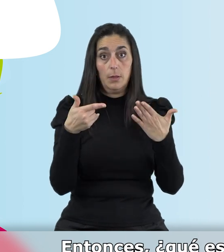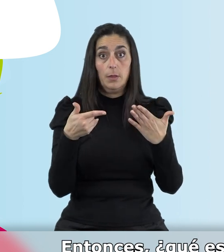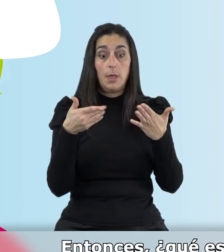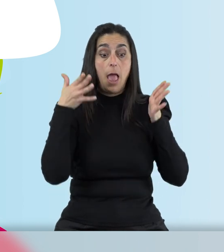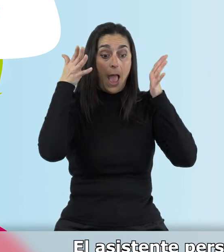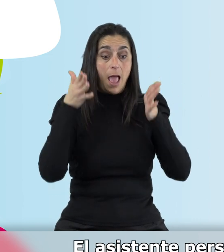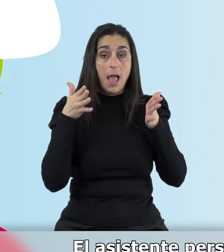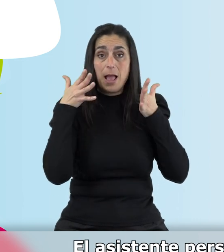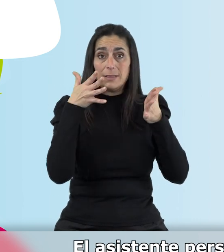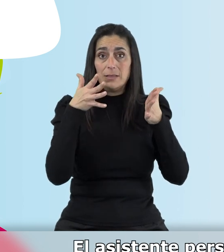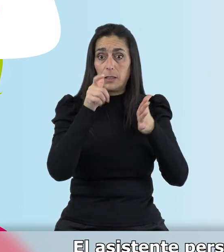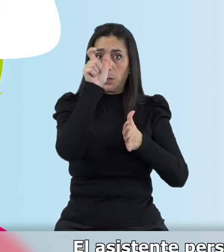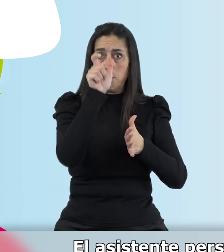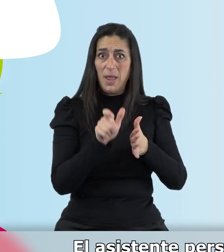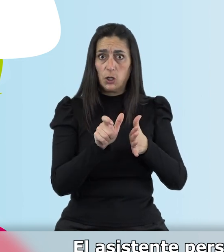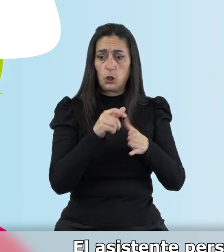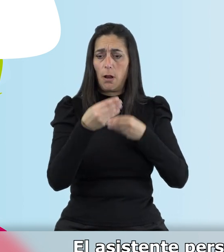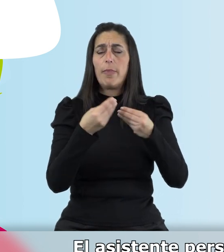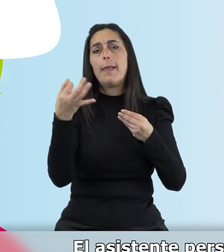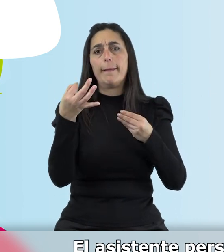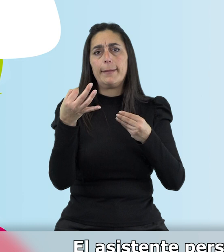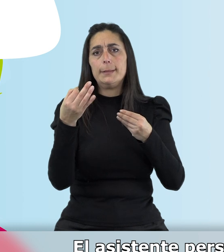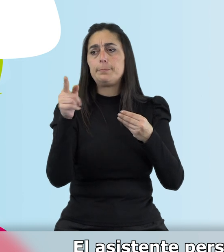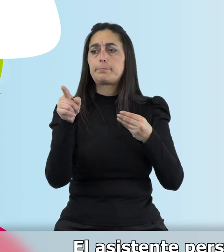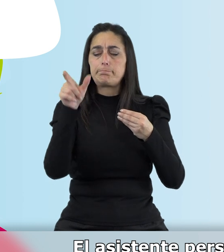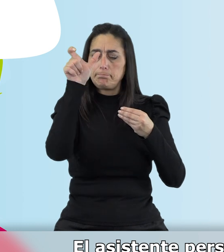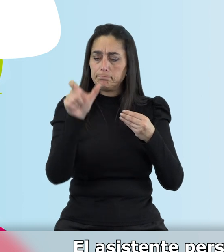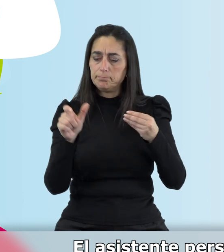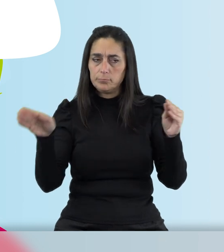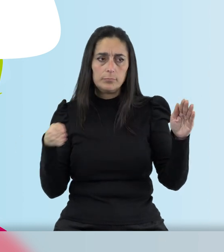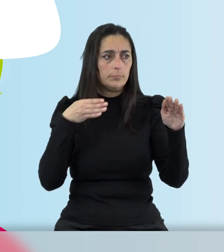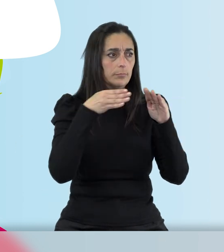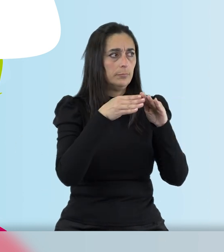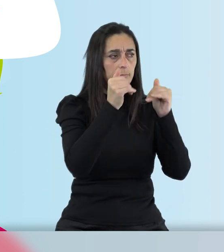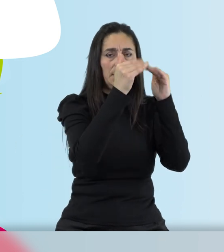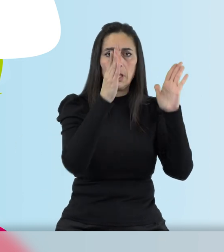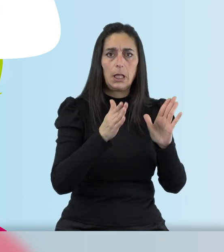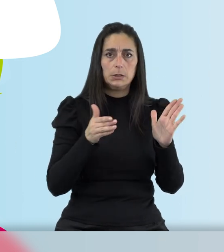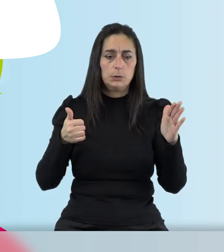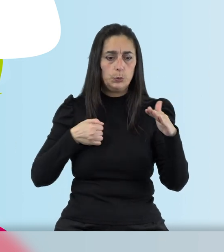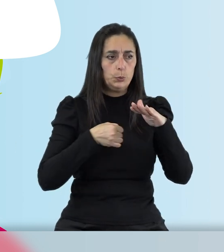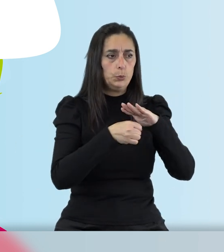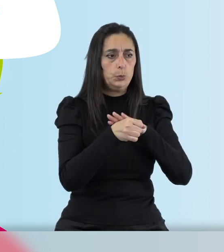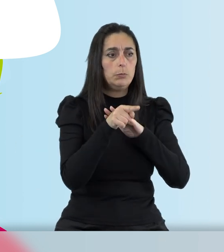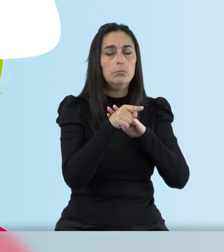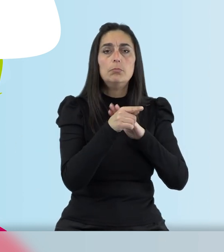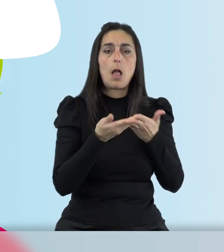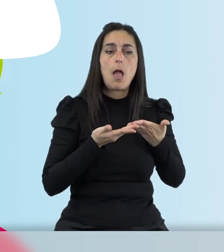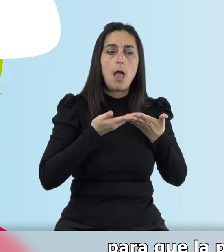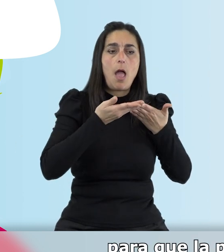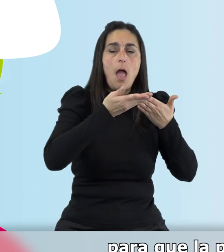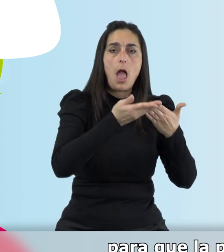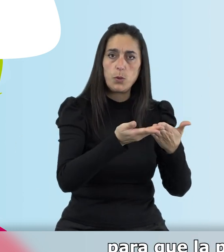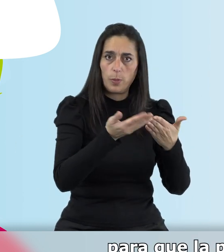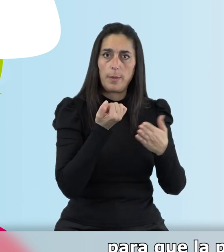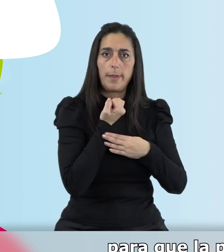un asistente personal? El asistente personal acude al domicilio de la persona y ayuda, presta apoyo